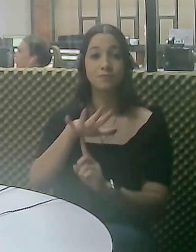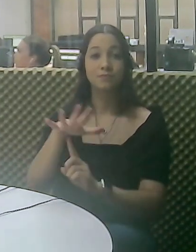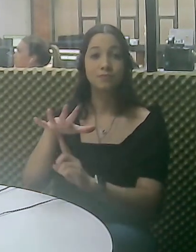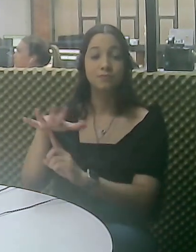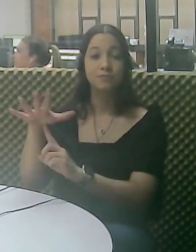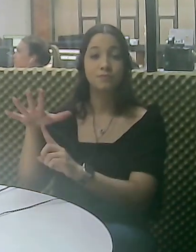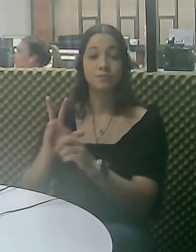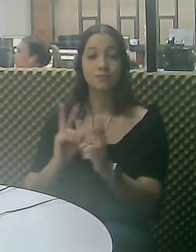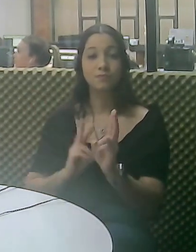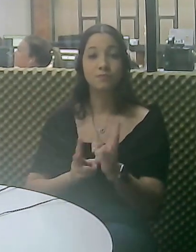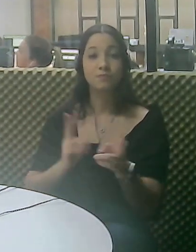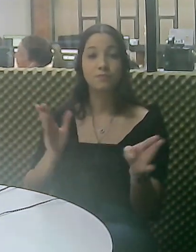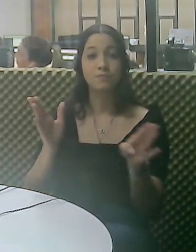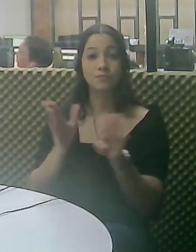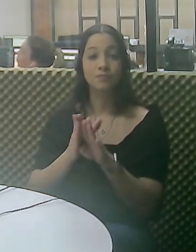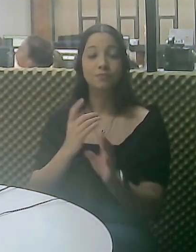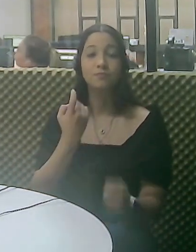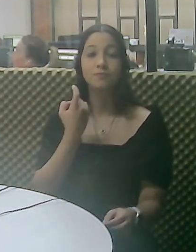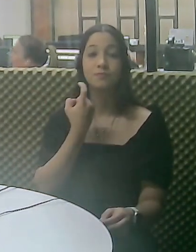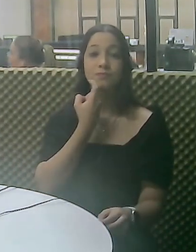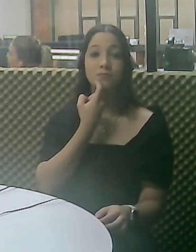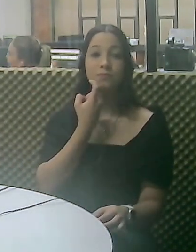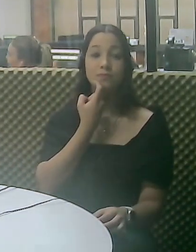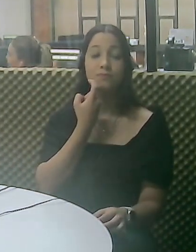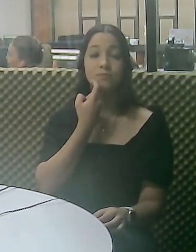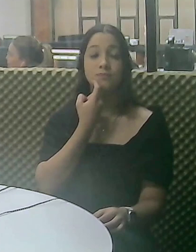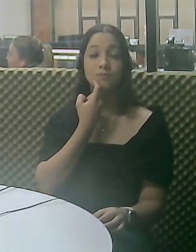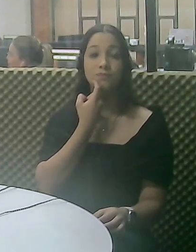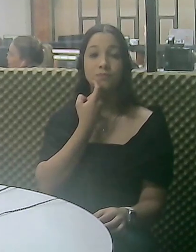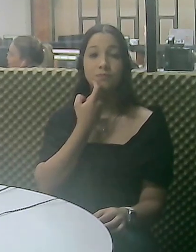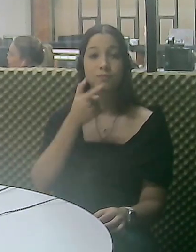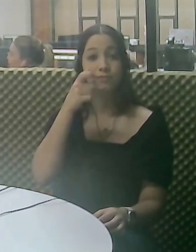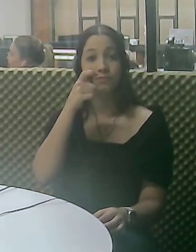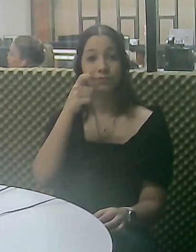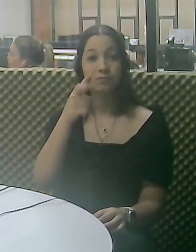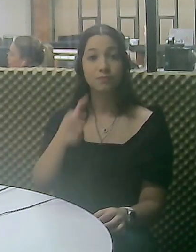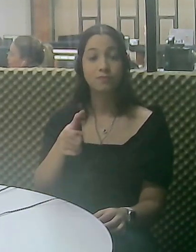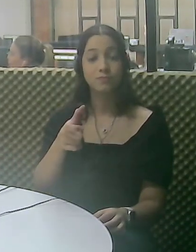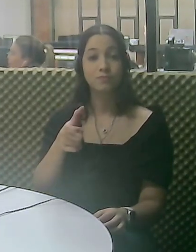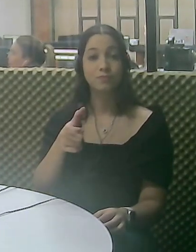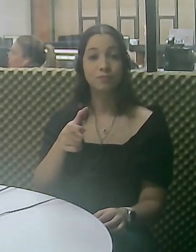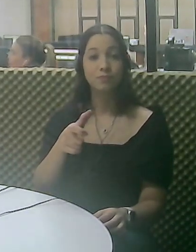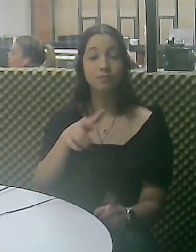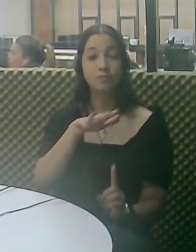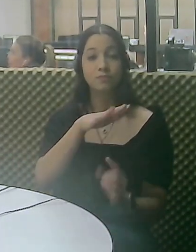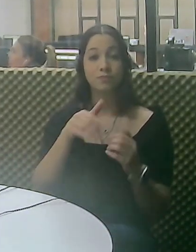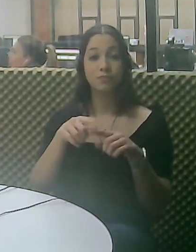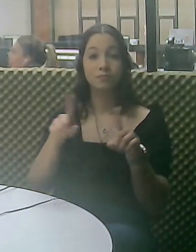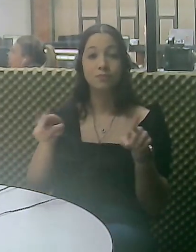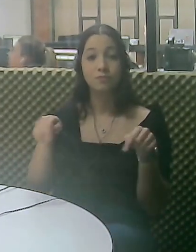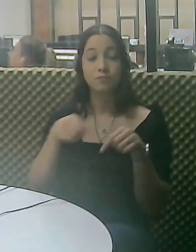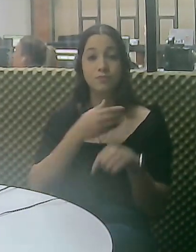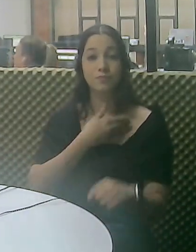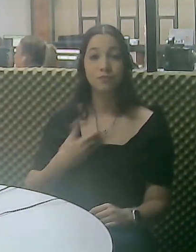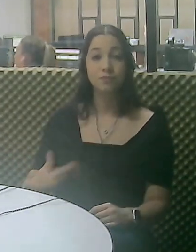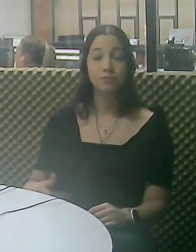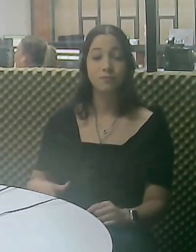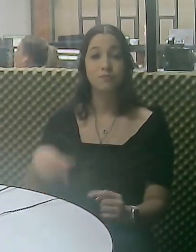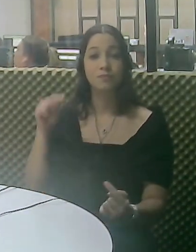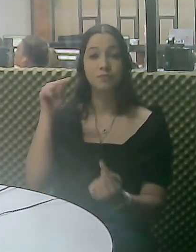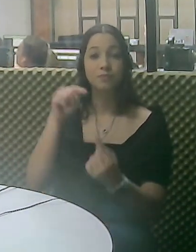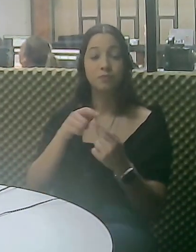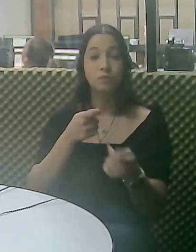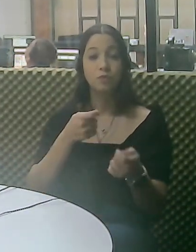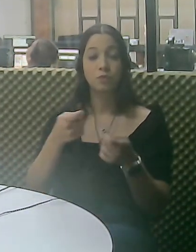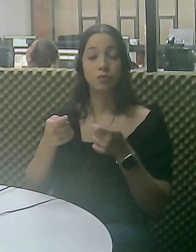Inscrições para vagas remanescentes do Ambulódromo seguem até sexta-feira. Interessados em